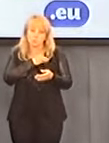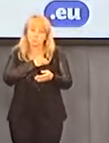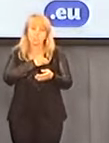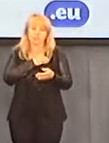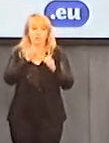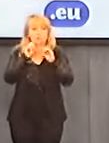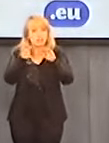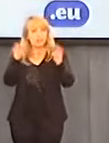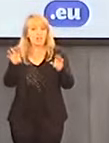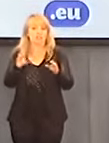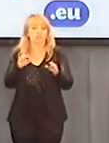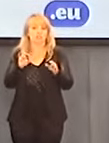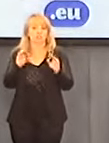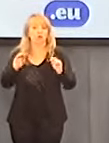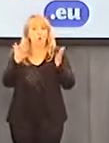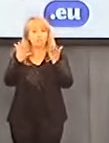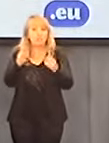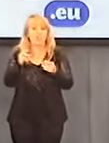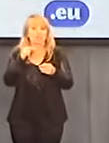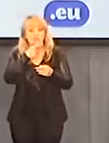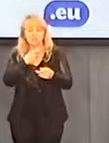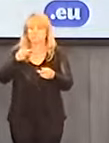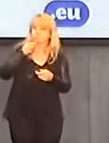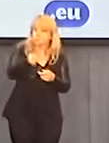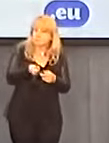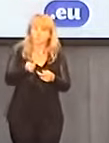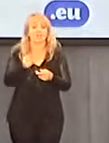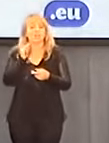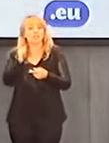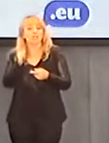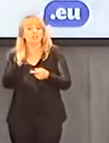ukarać sprawców i żeby zadośćucznić ofiarom.